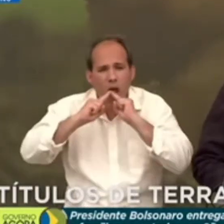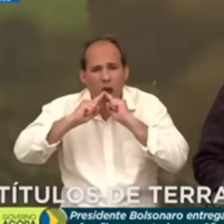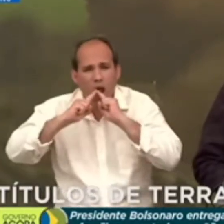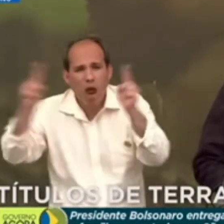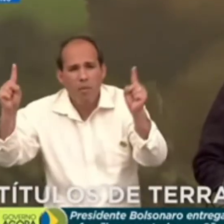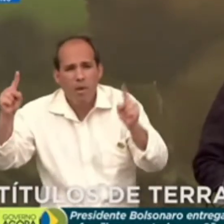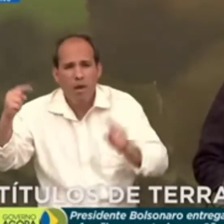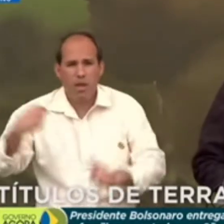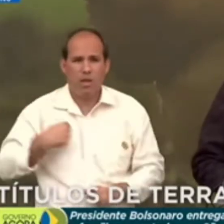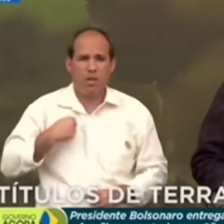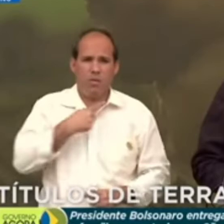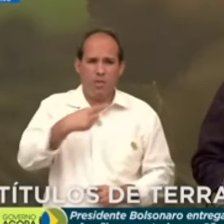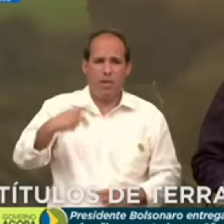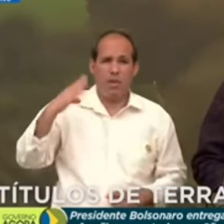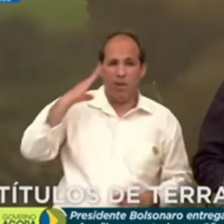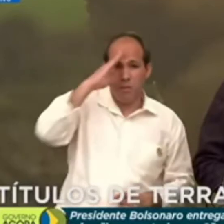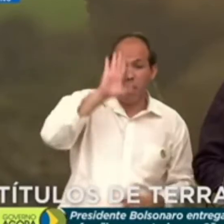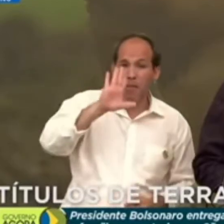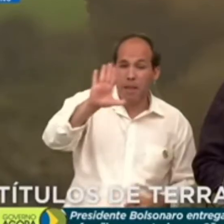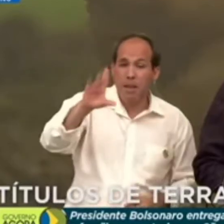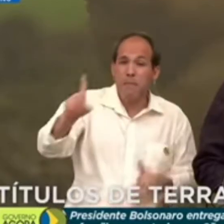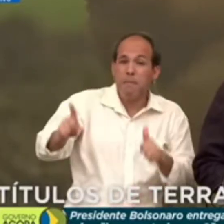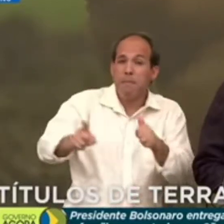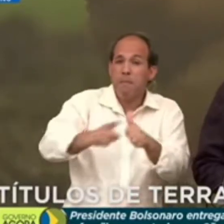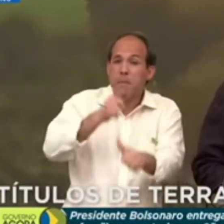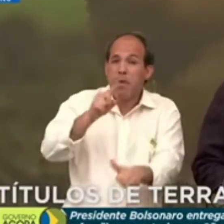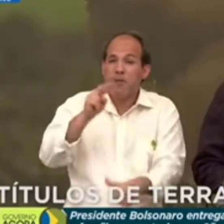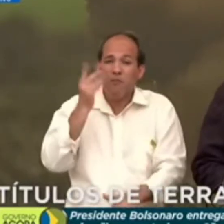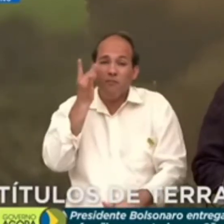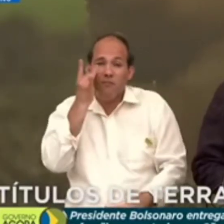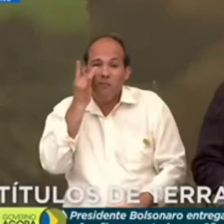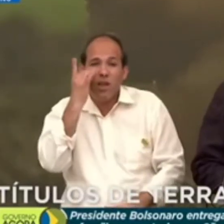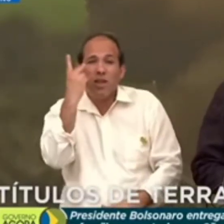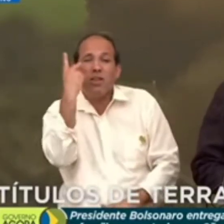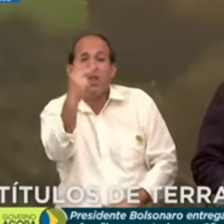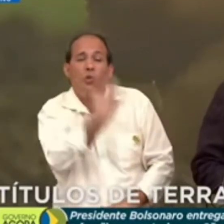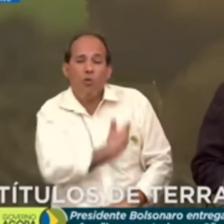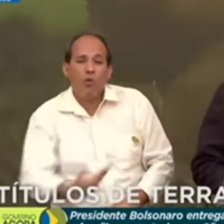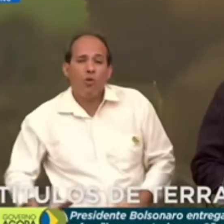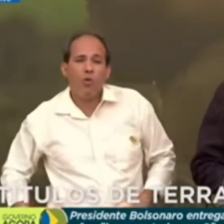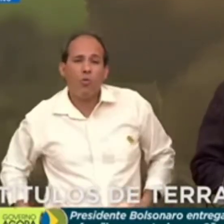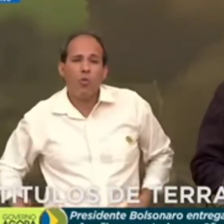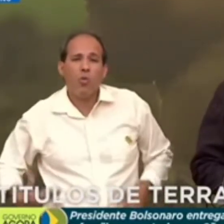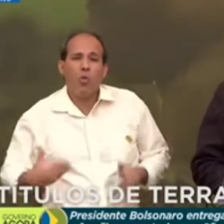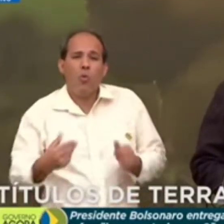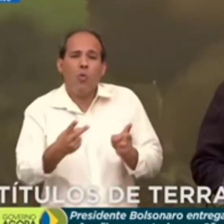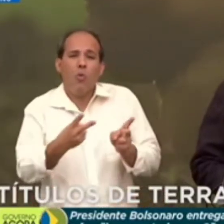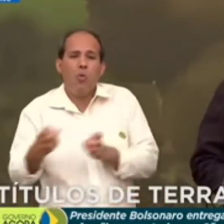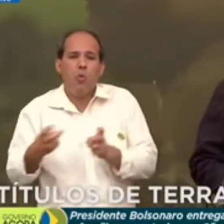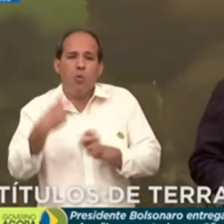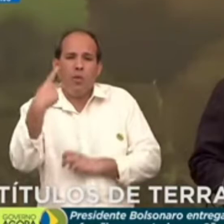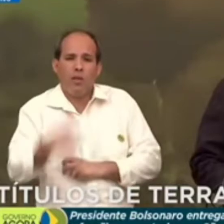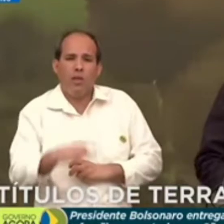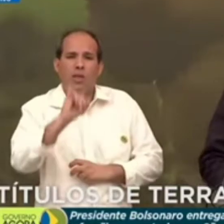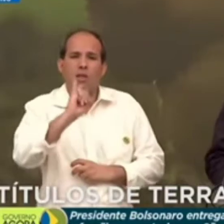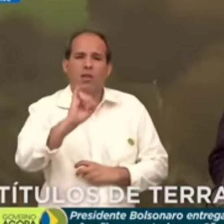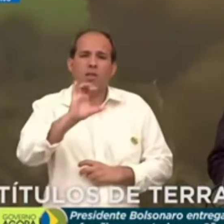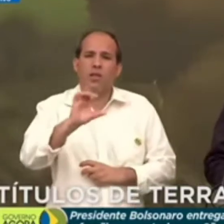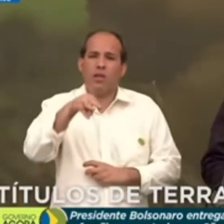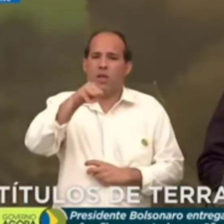Presidente da República. Mas primeiro, vejam quanto o seu governador está cobrando de ICMS.